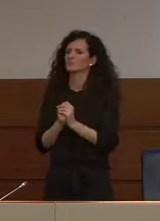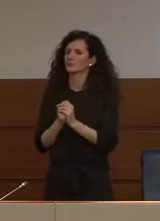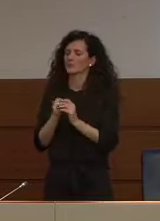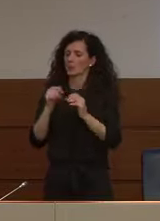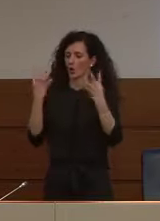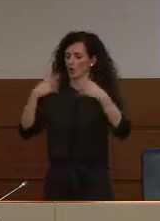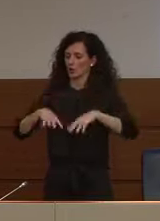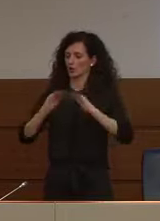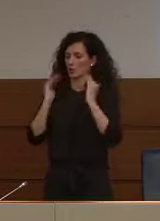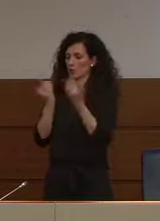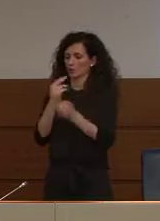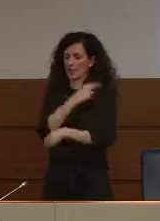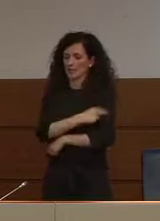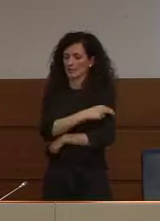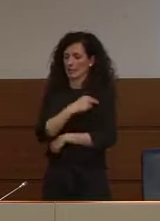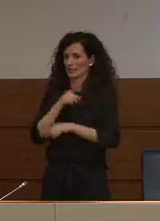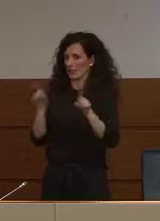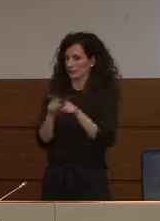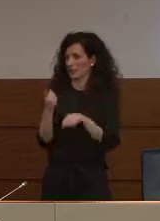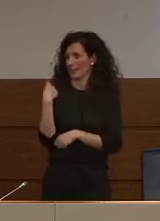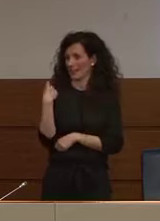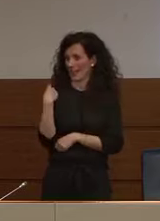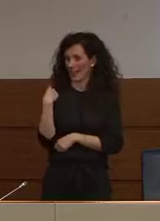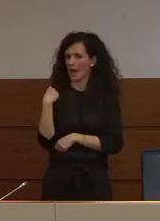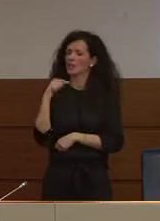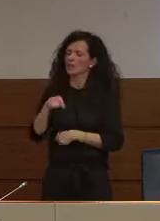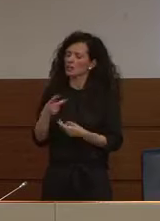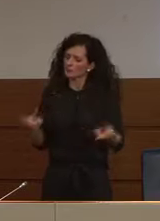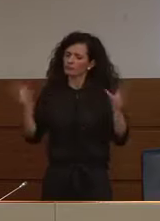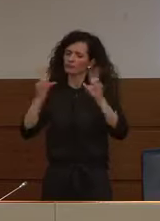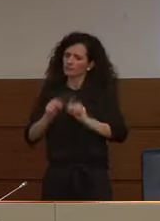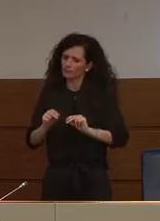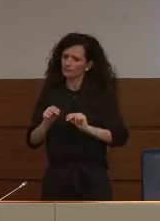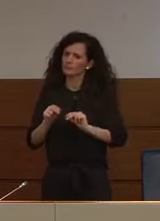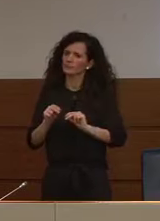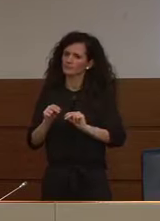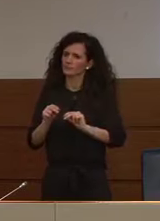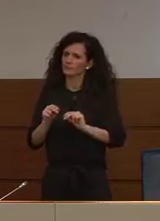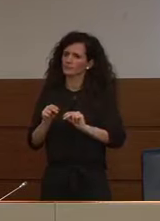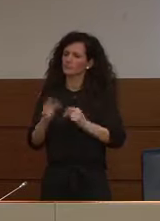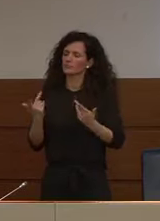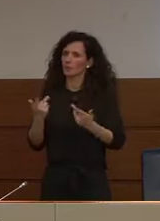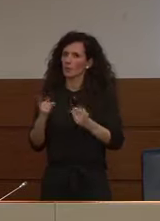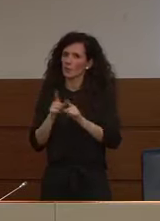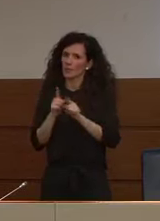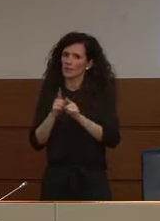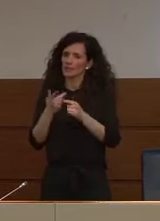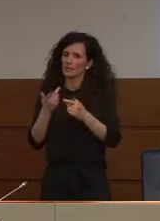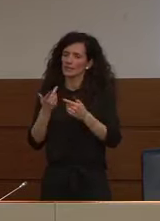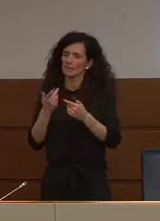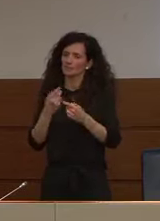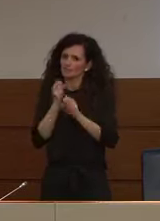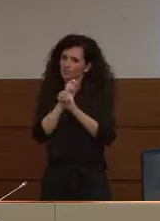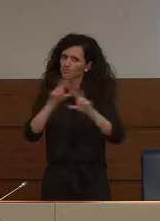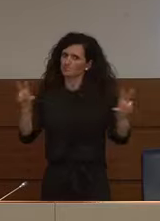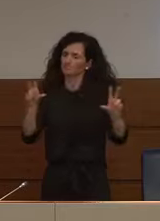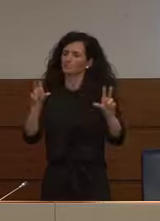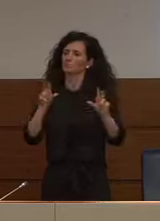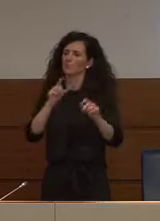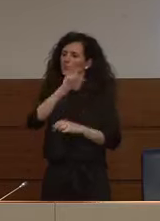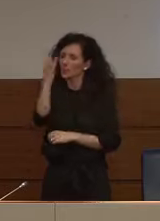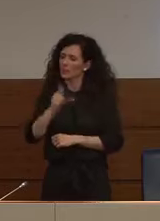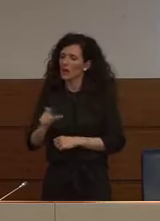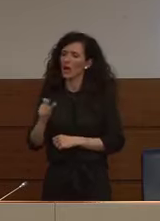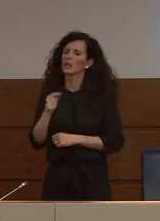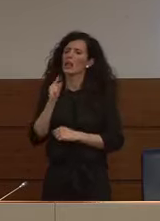Mondiale per la Sanità come ieri adesso rinnova ancora una volta la esorta insomma l'Italia a fare anche i tamponi